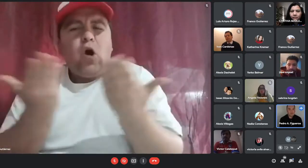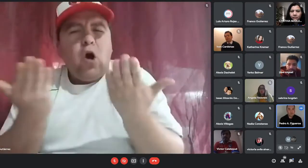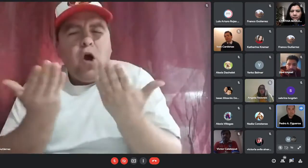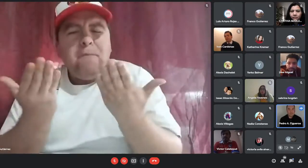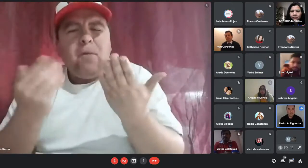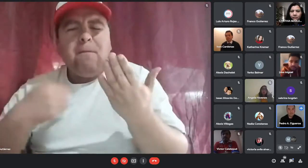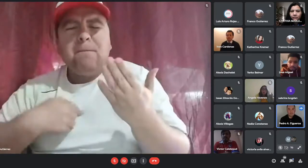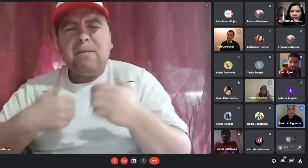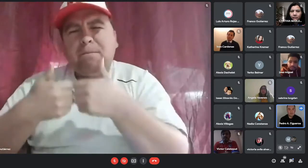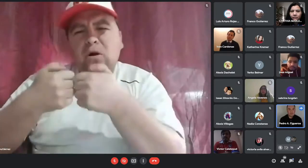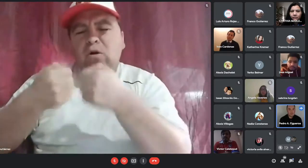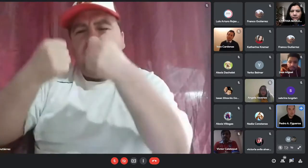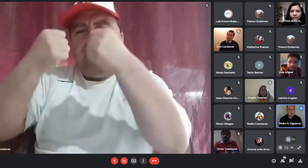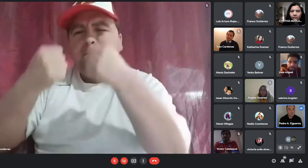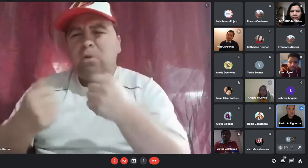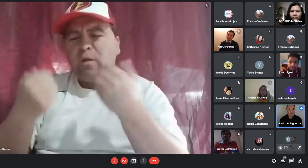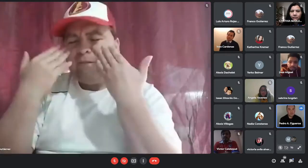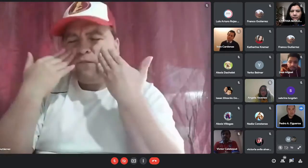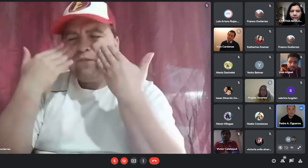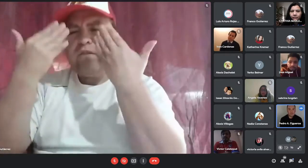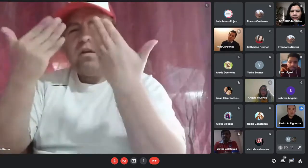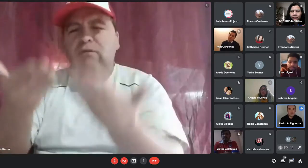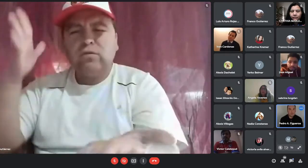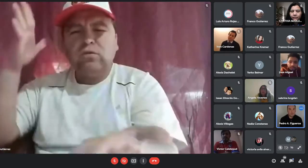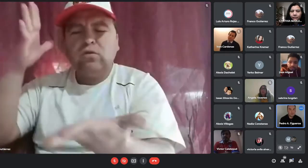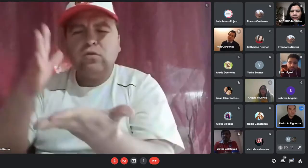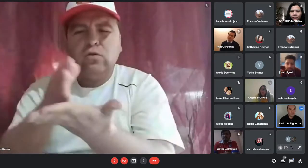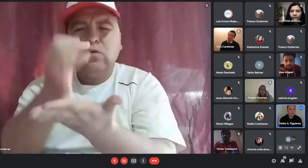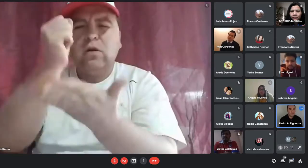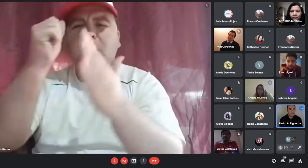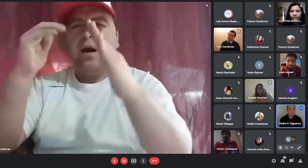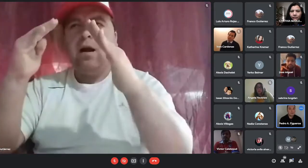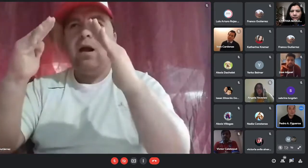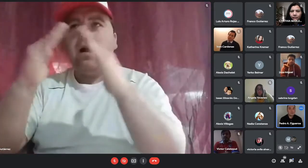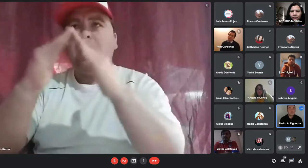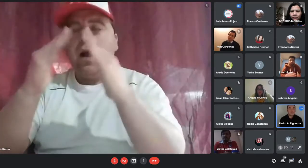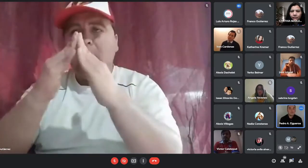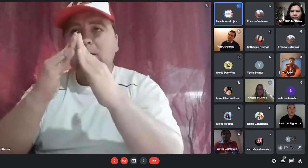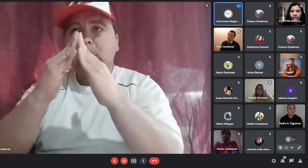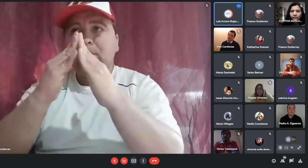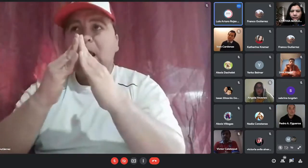subsidio ya ¿qué pasa en esa situación?